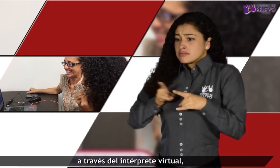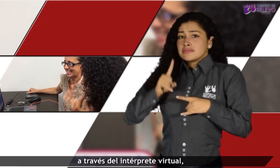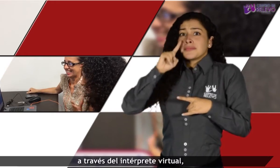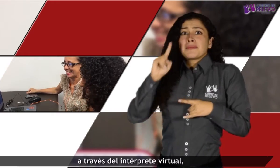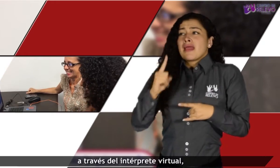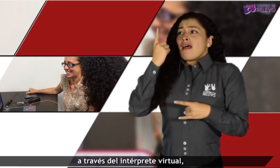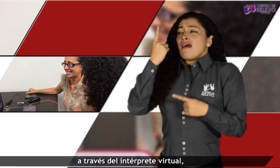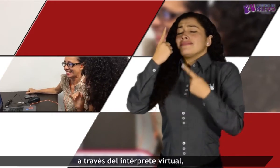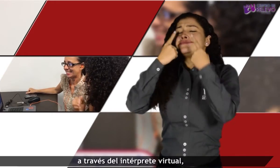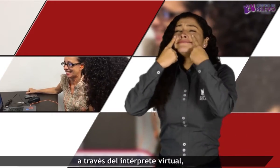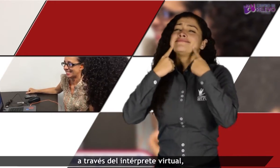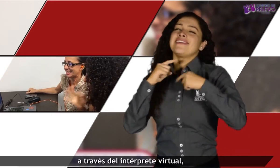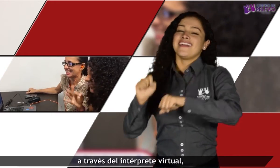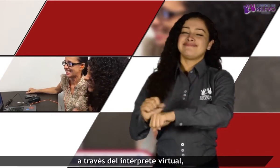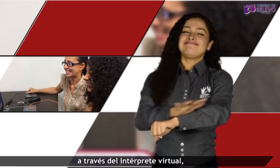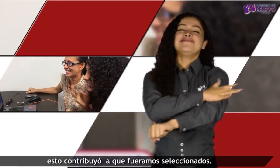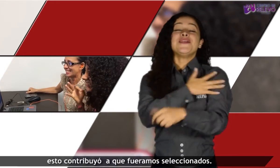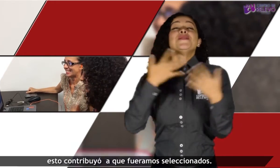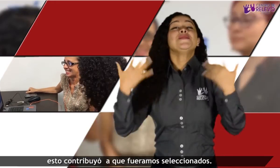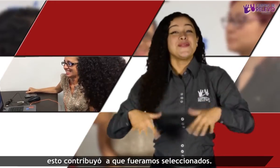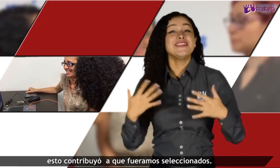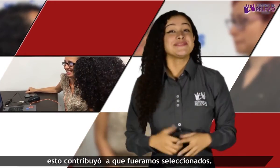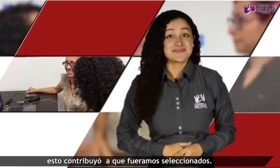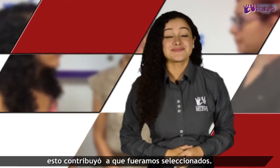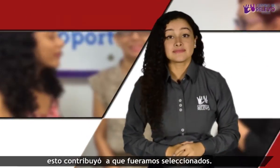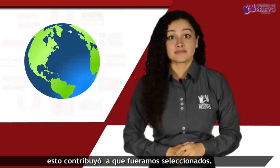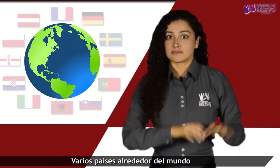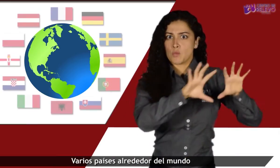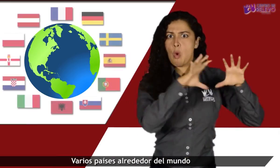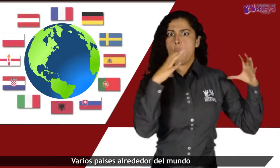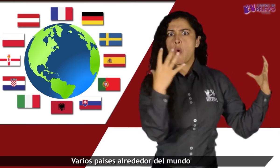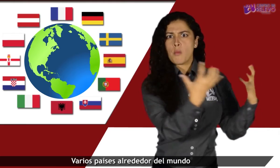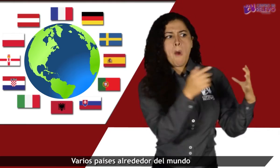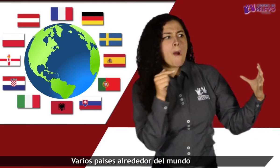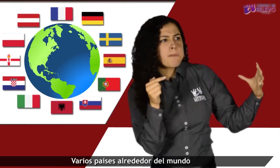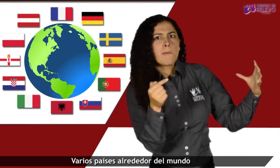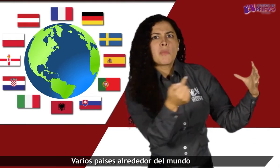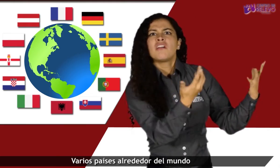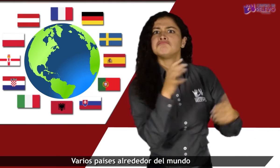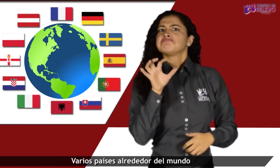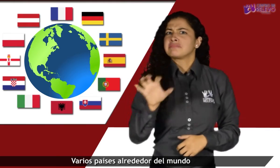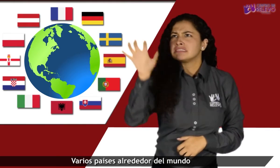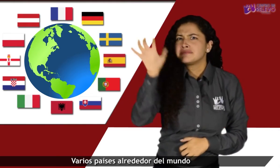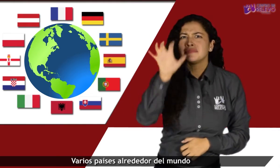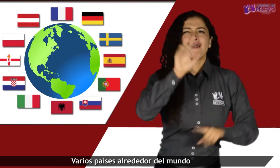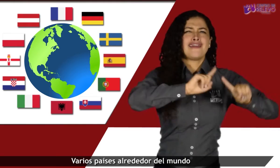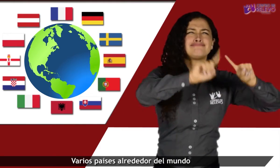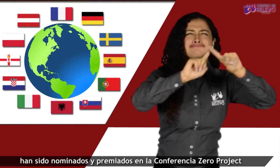través del intérprete virtual. Esto contribuyó a que fuéramos seleccionados. Varios países alrededor del mundo han sido